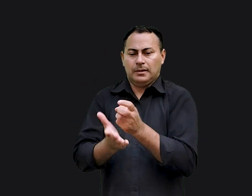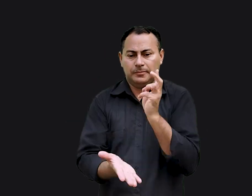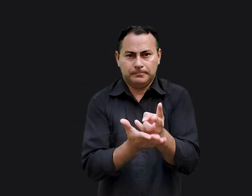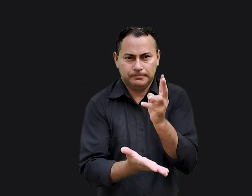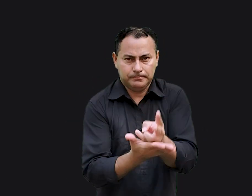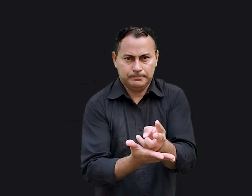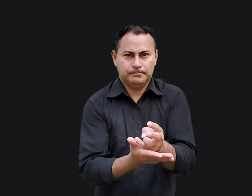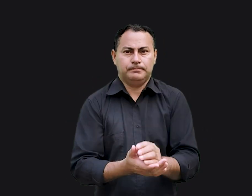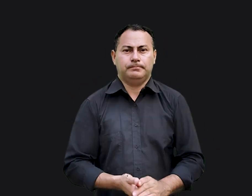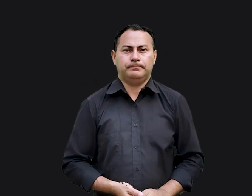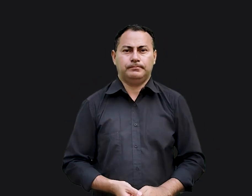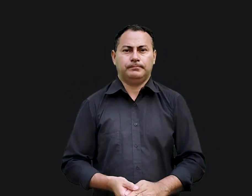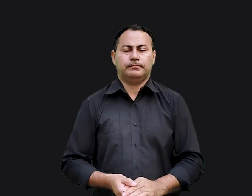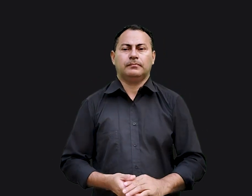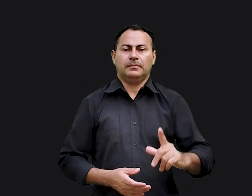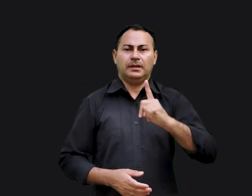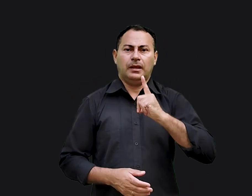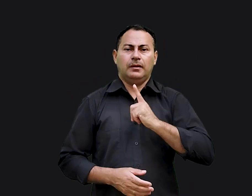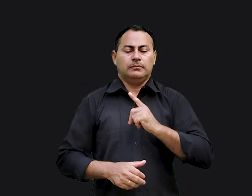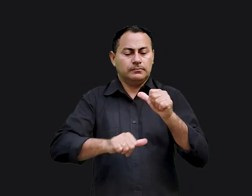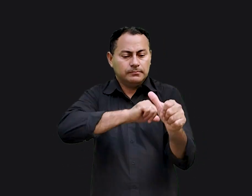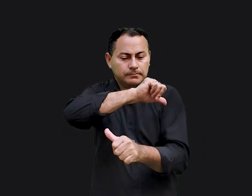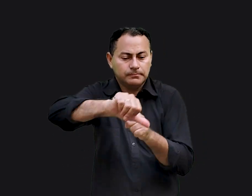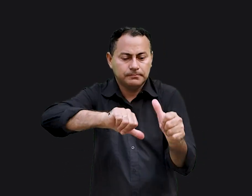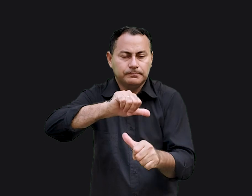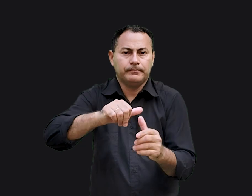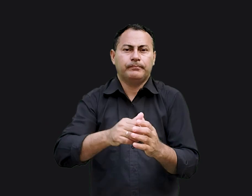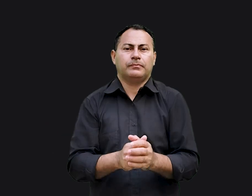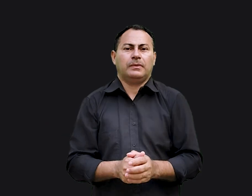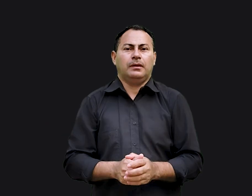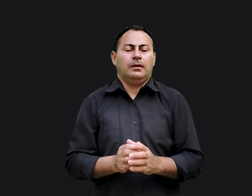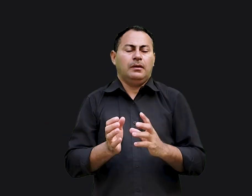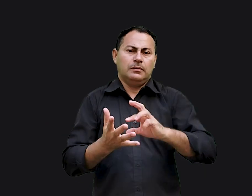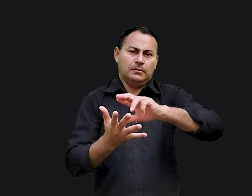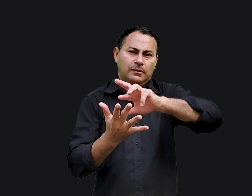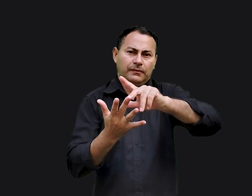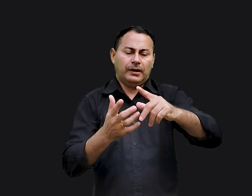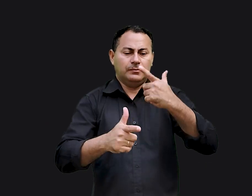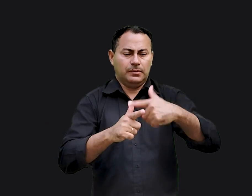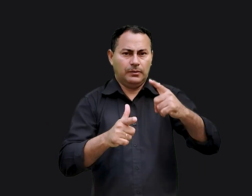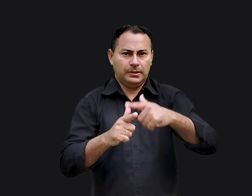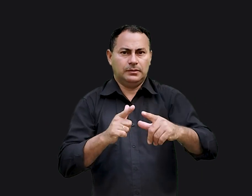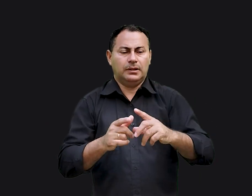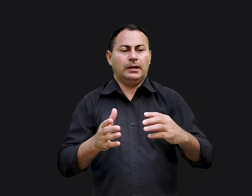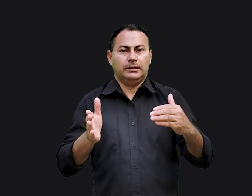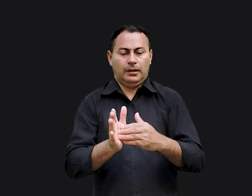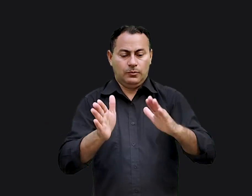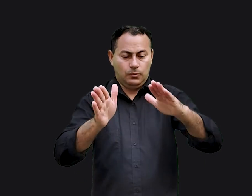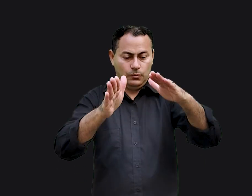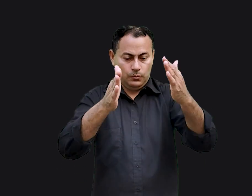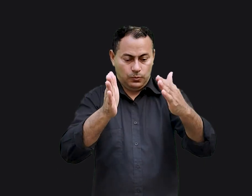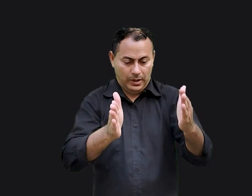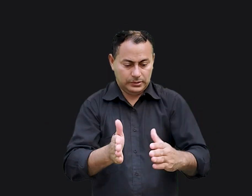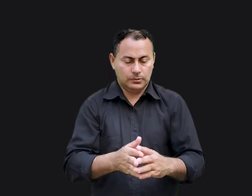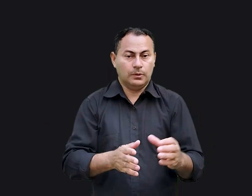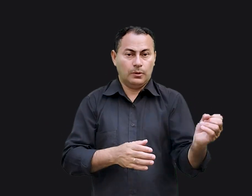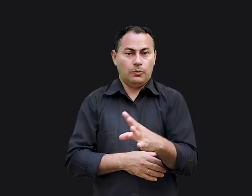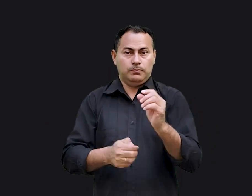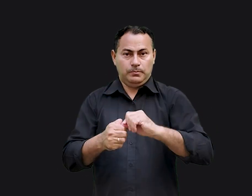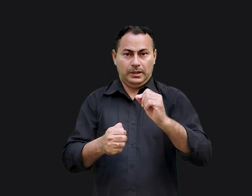cicatrizes permanentes. Temos que ser reciclados, passar por várias tempestades até que o vaso novo seja